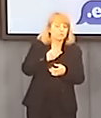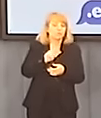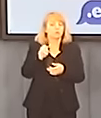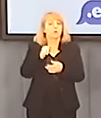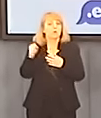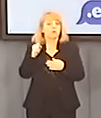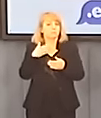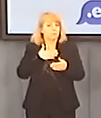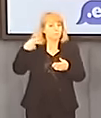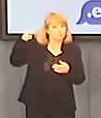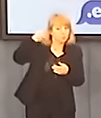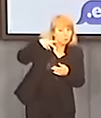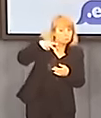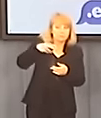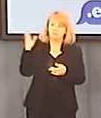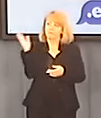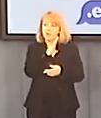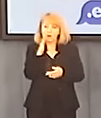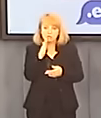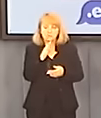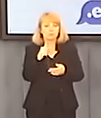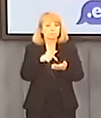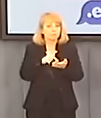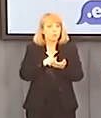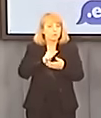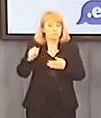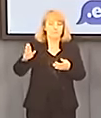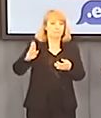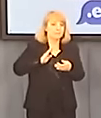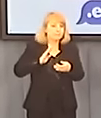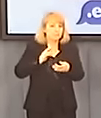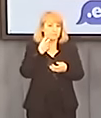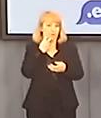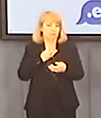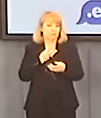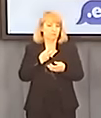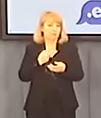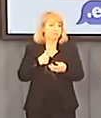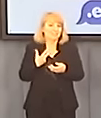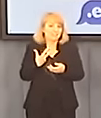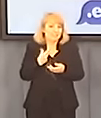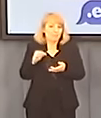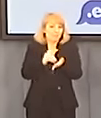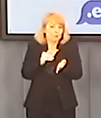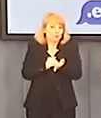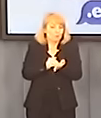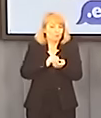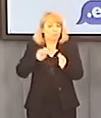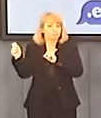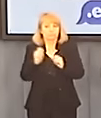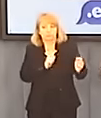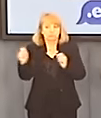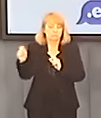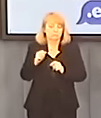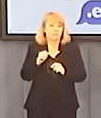wiatru. I to ta energetyka da nam zwiększenie bezpieczeństwa, bo ona nie potrzebuje znaczących sieci przesyłowych. Po prostu